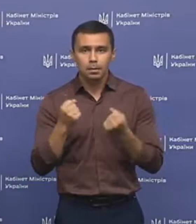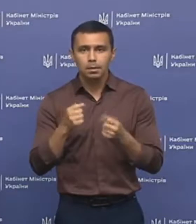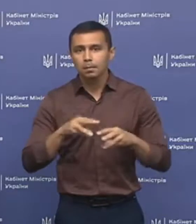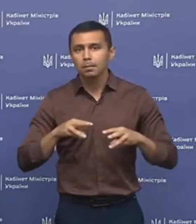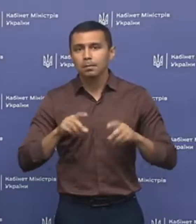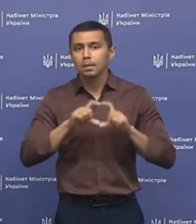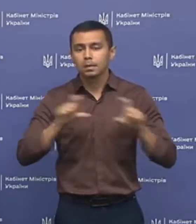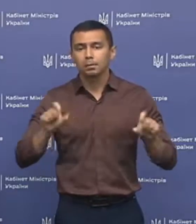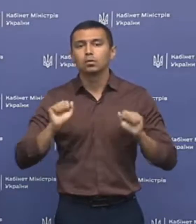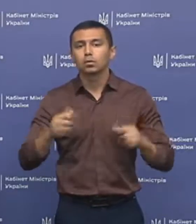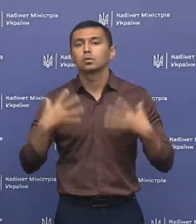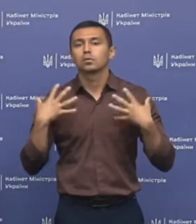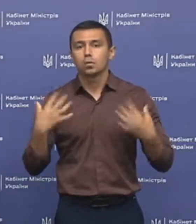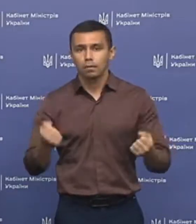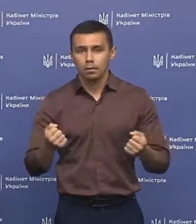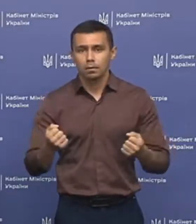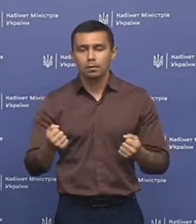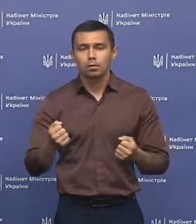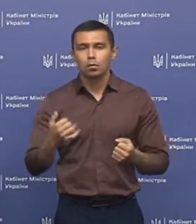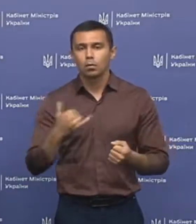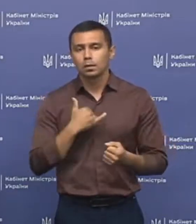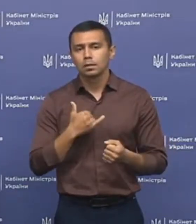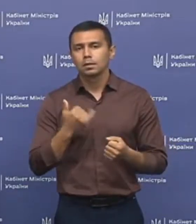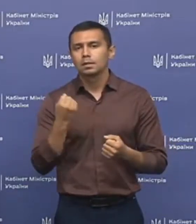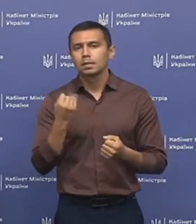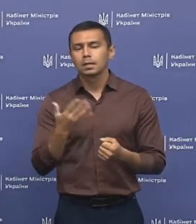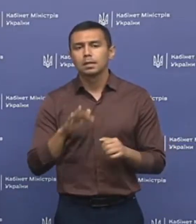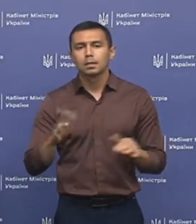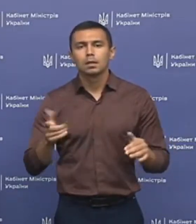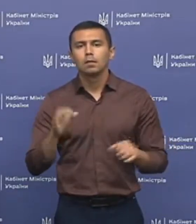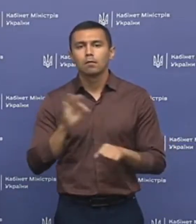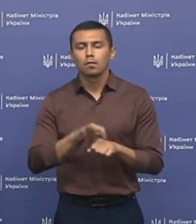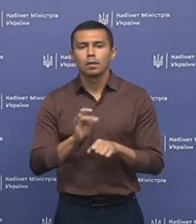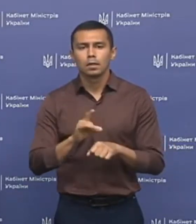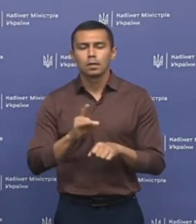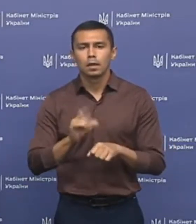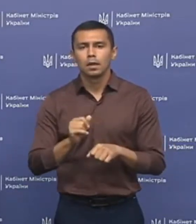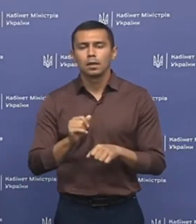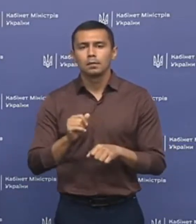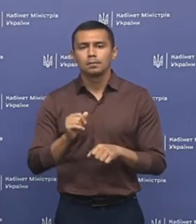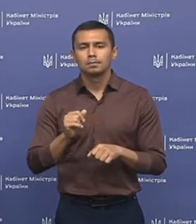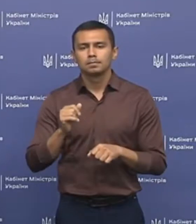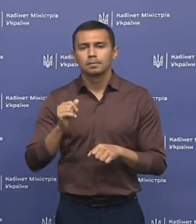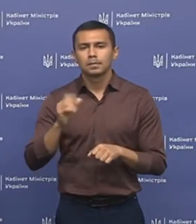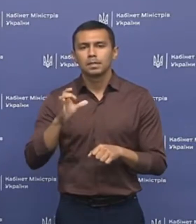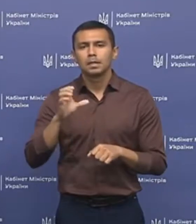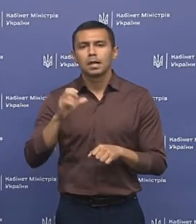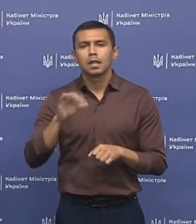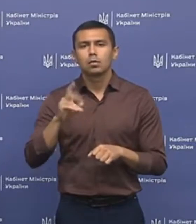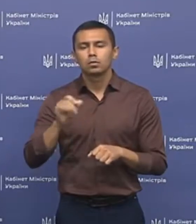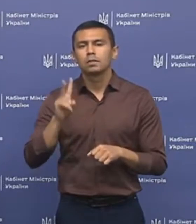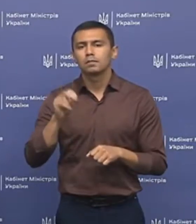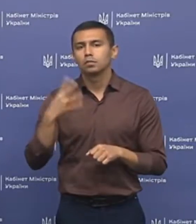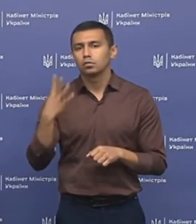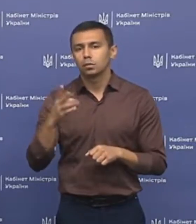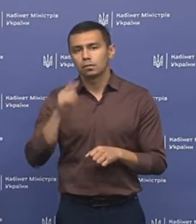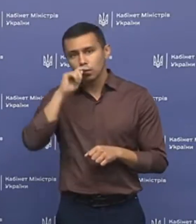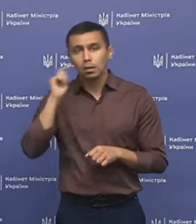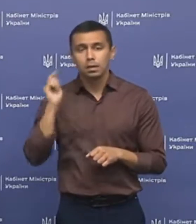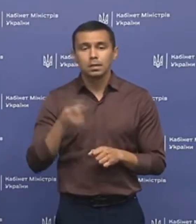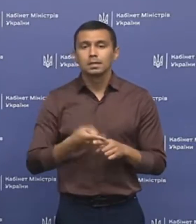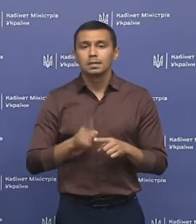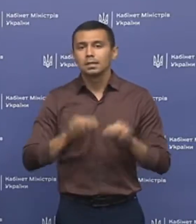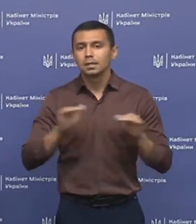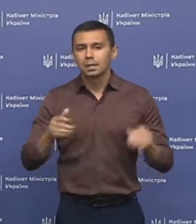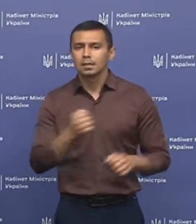Департаментів охорони здоров'я, в нас тільки діток, які хворіють на туберозний склероз, 204 по Україні. І